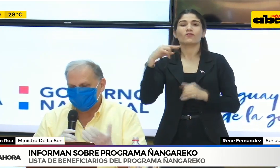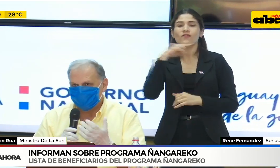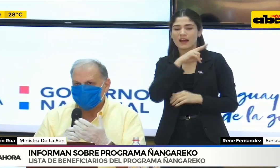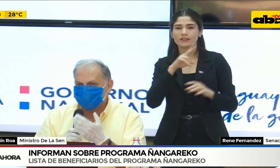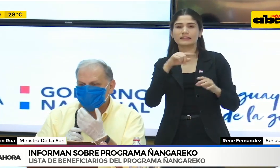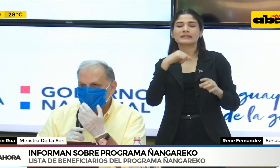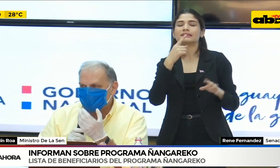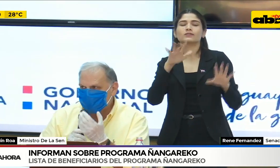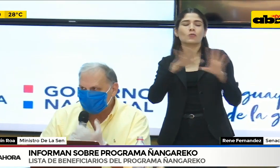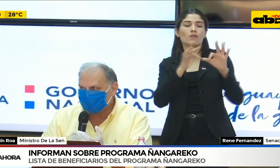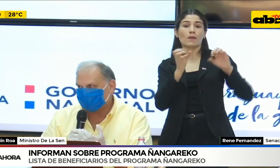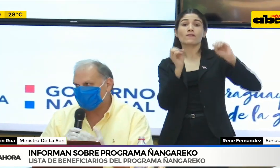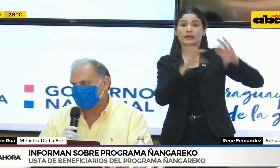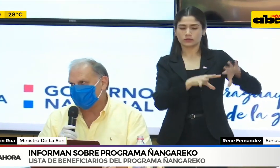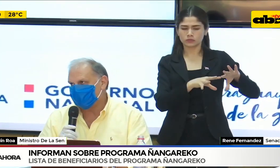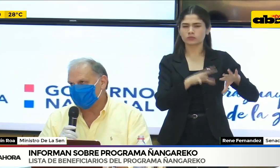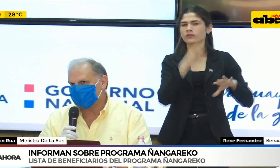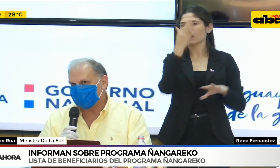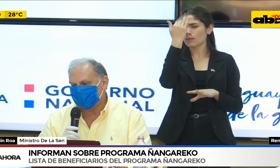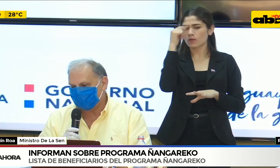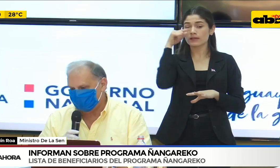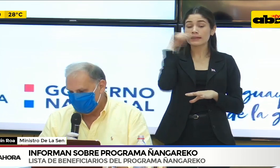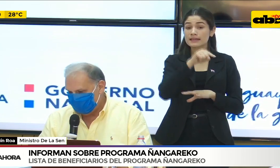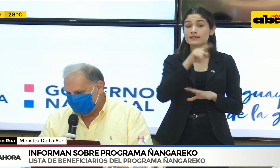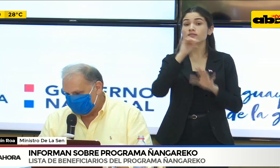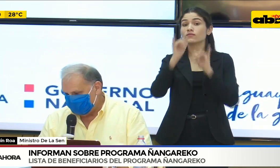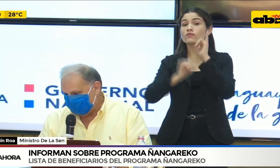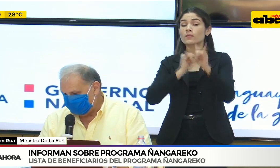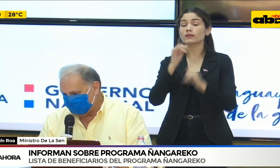esto, sino que es un inconveniente tecnológico que se tiene,